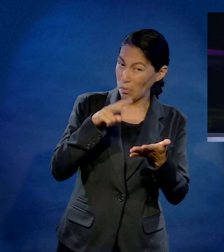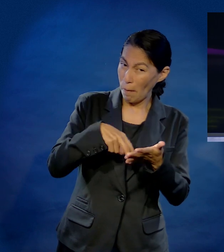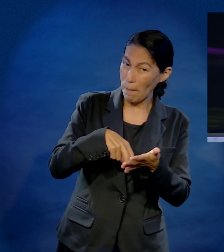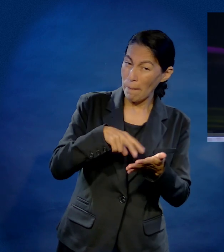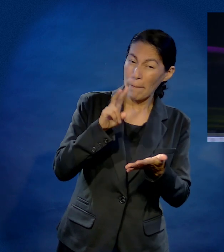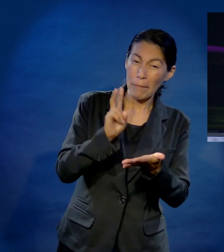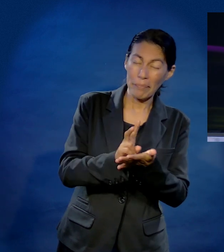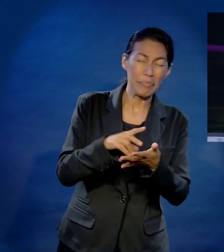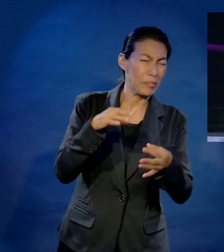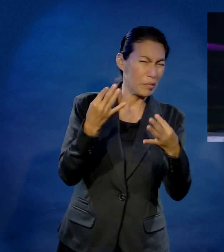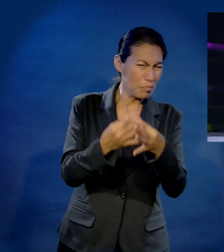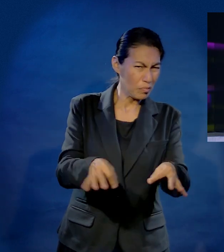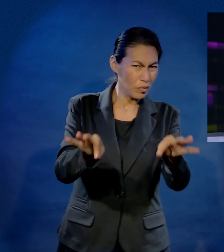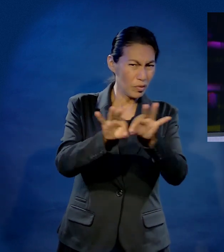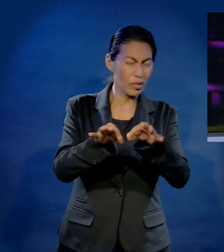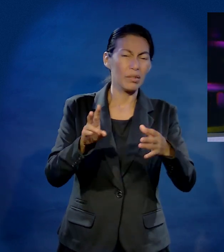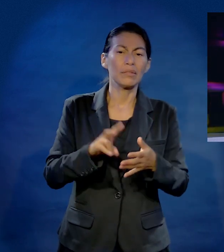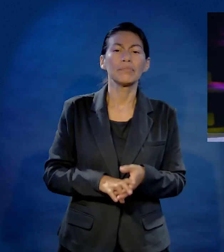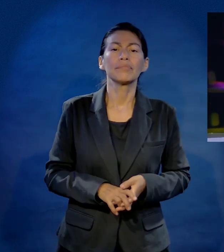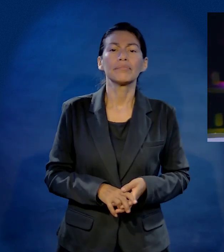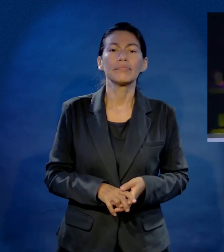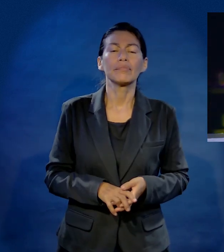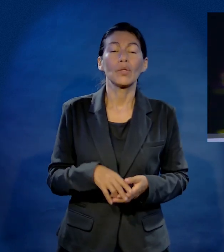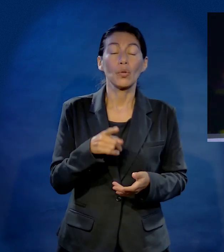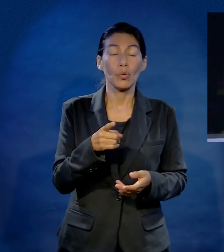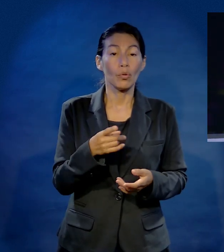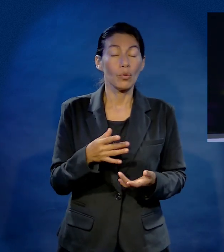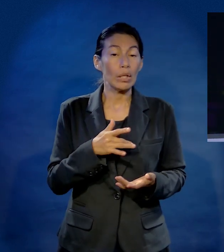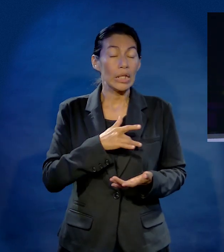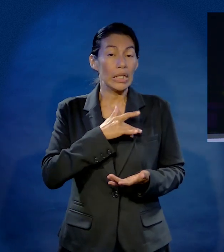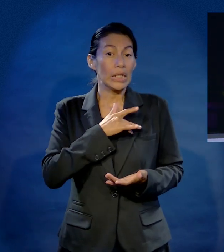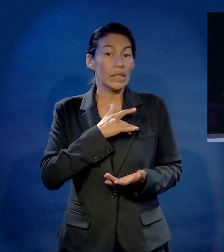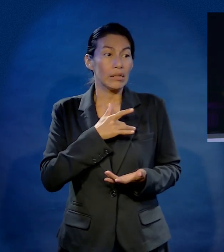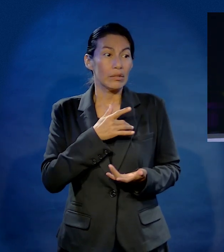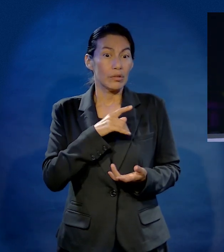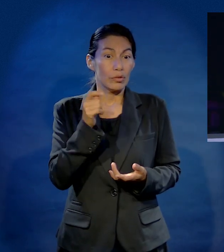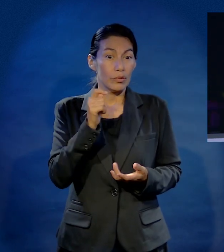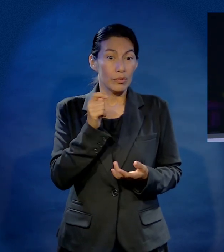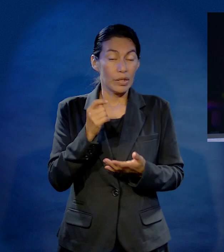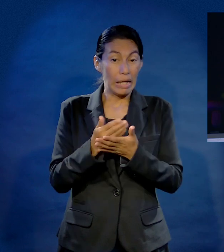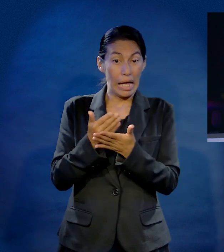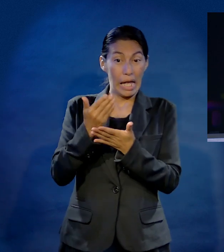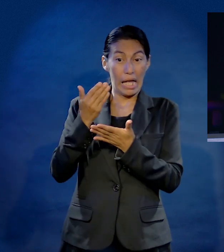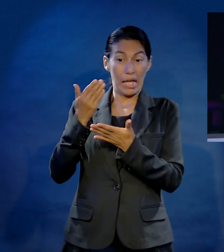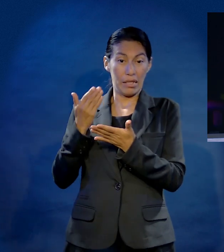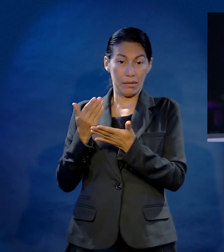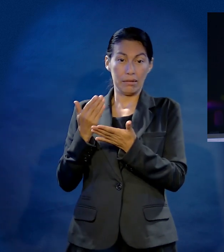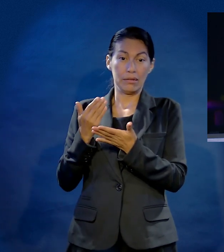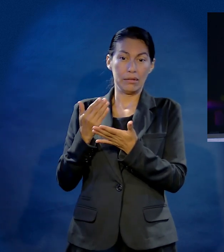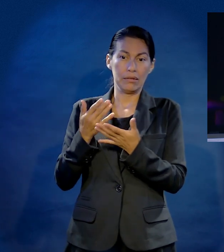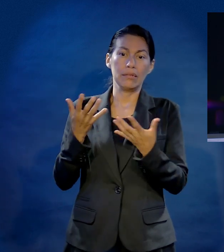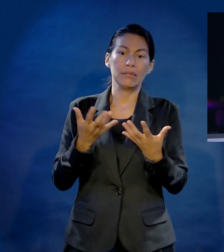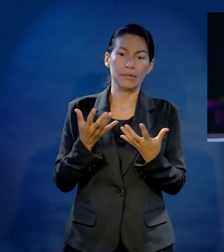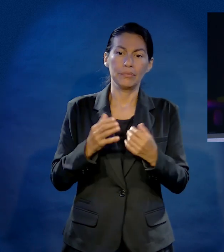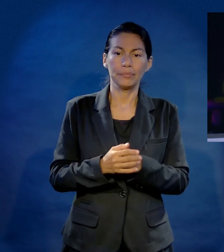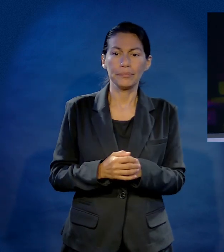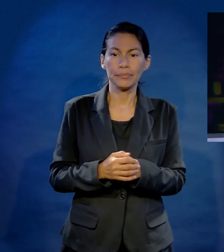importantes que tienes que recordar antes de comenzar cualquier relación emocional, sentimental, de noviazgo,